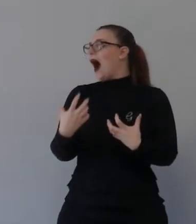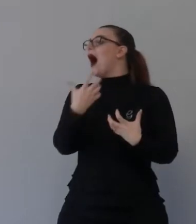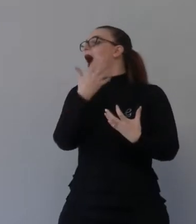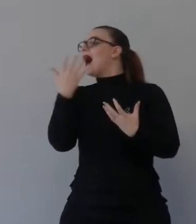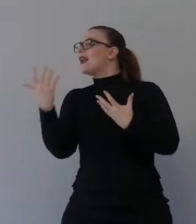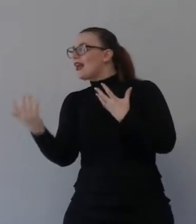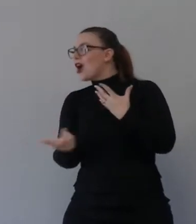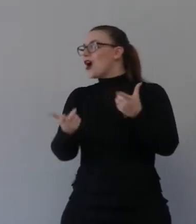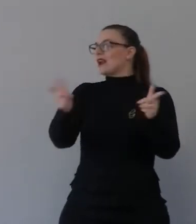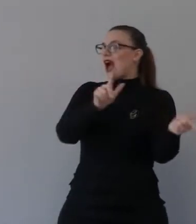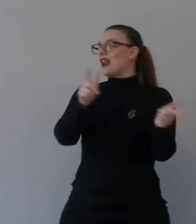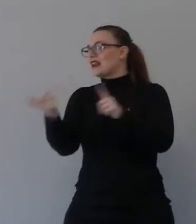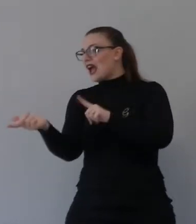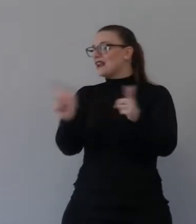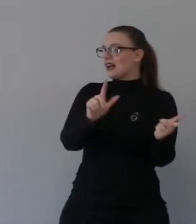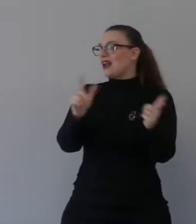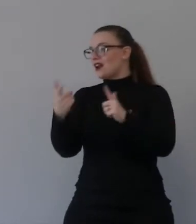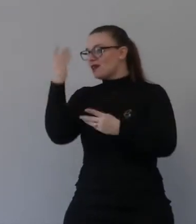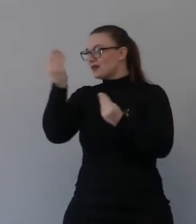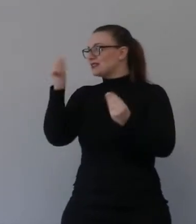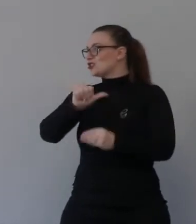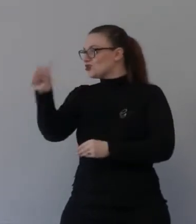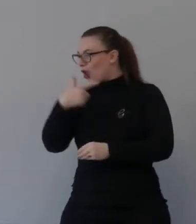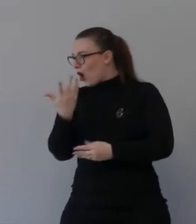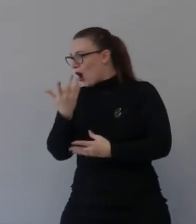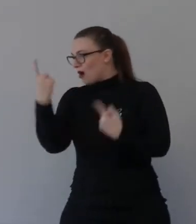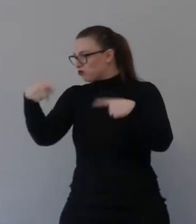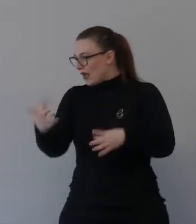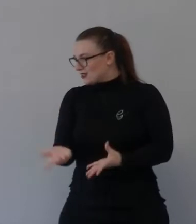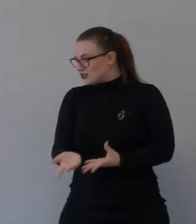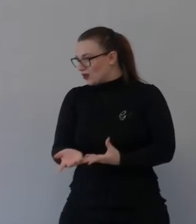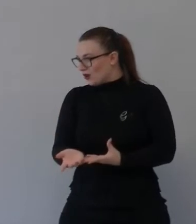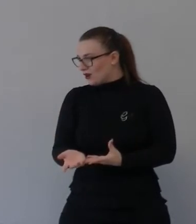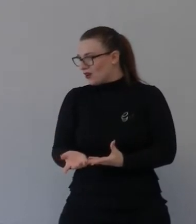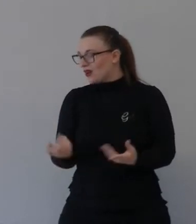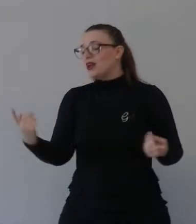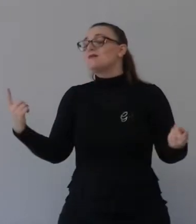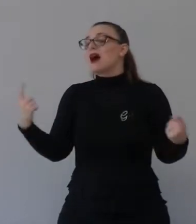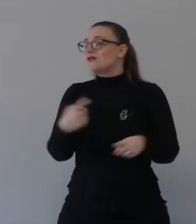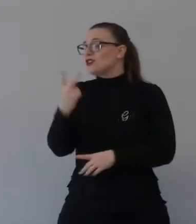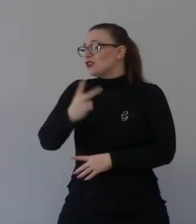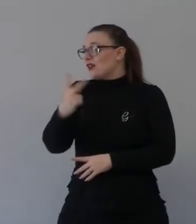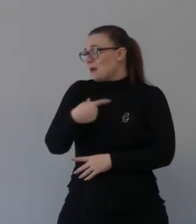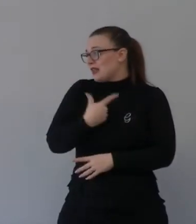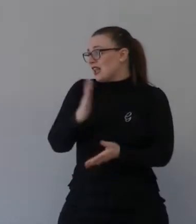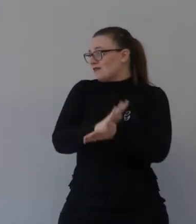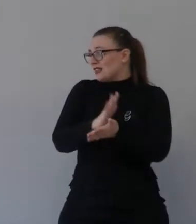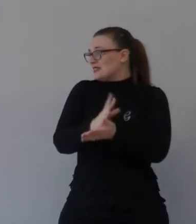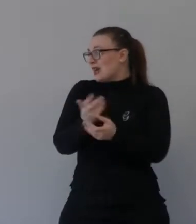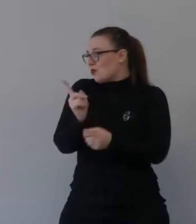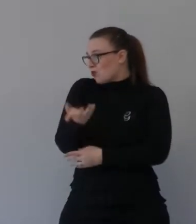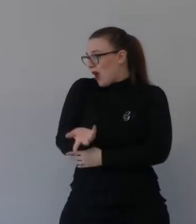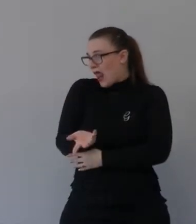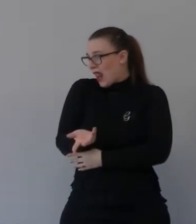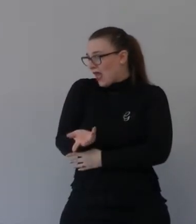invece no il Natale è Natale il Natale è la festa in cui si ricorda la vita di Dio oppure